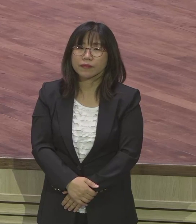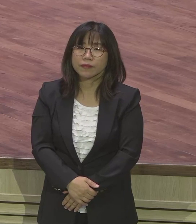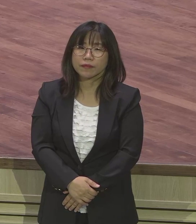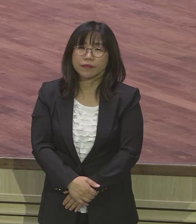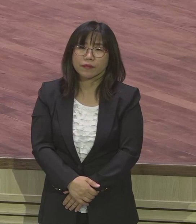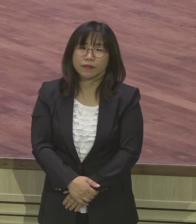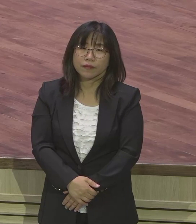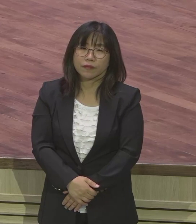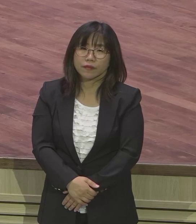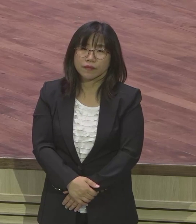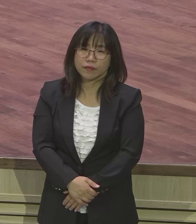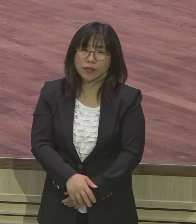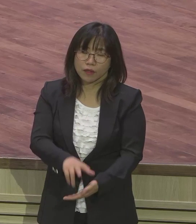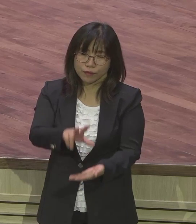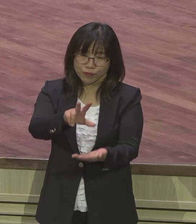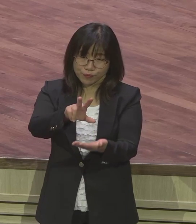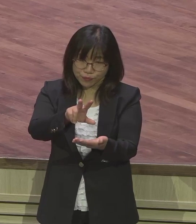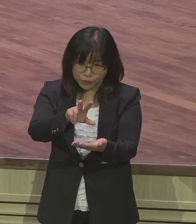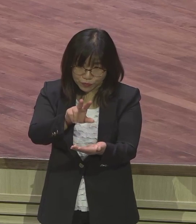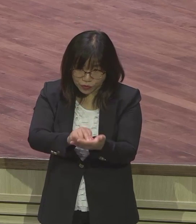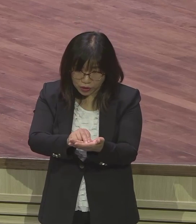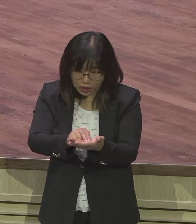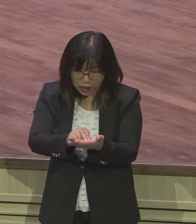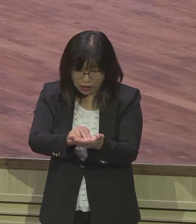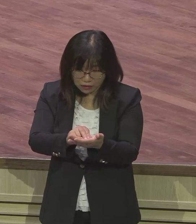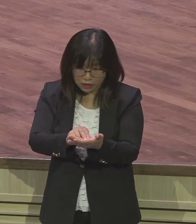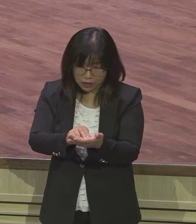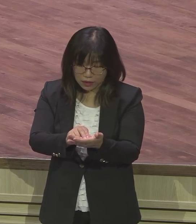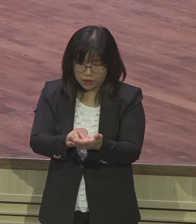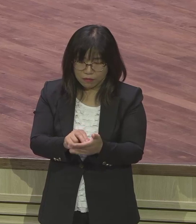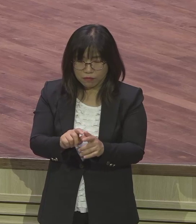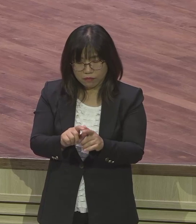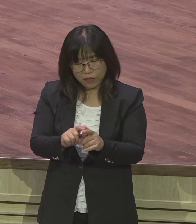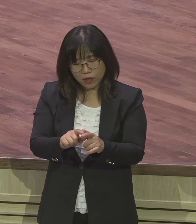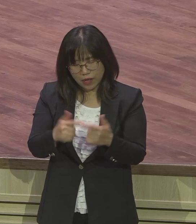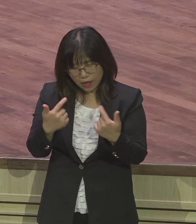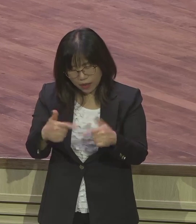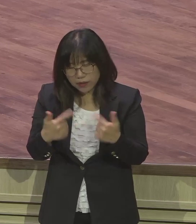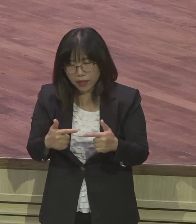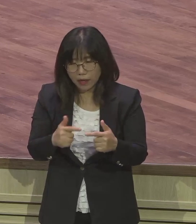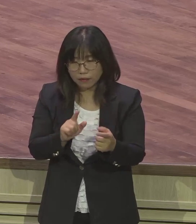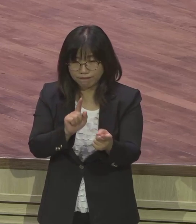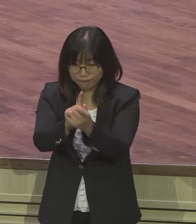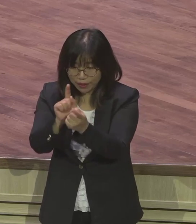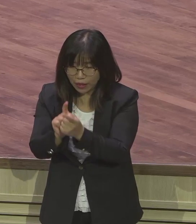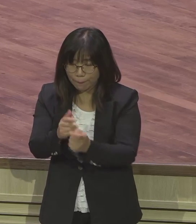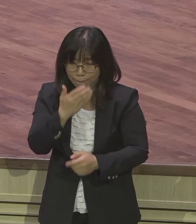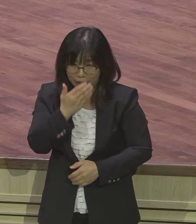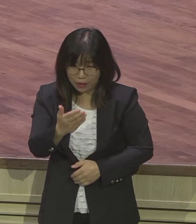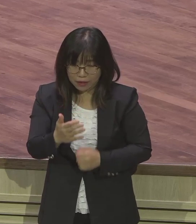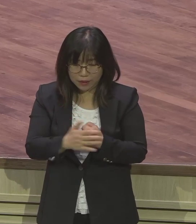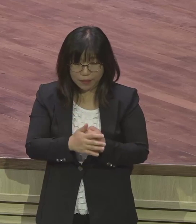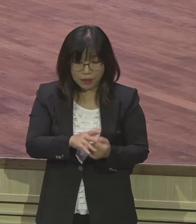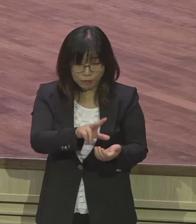문제와 사건은 언제나 있어요 문제와 사건을 휩쓸리지 말고 문제와 사건을 기도자목 삼으시기 바랍니다